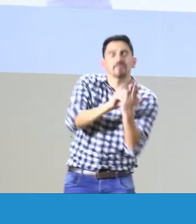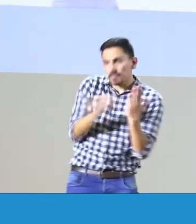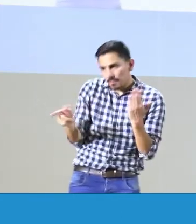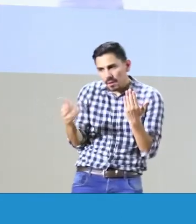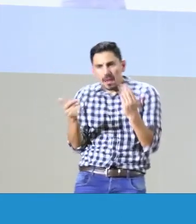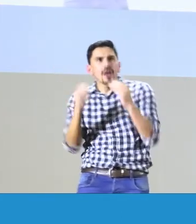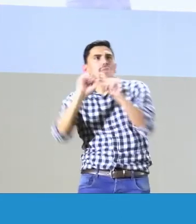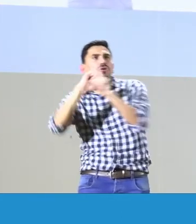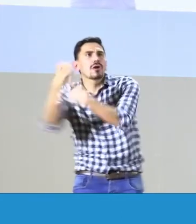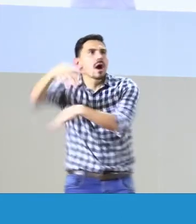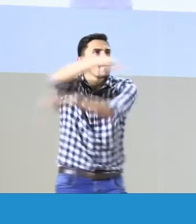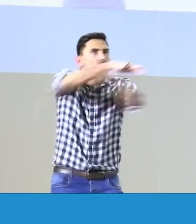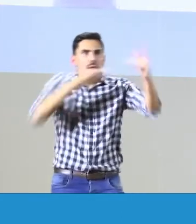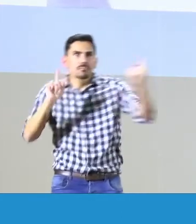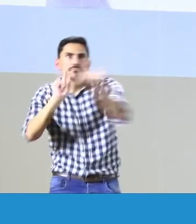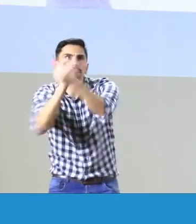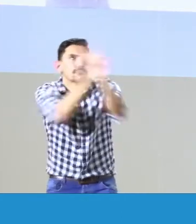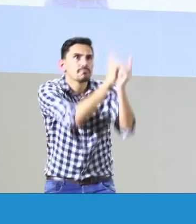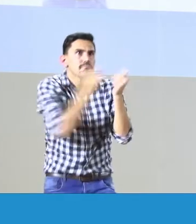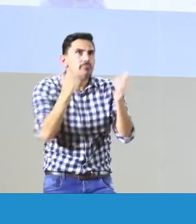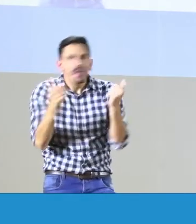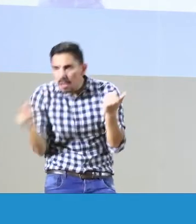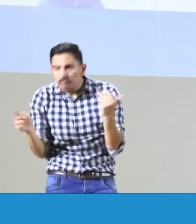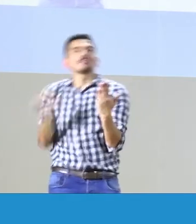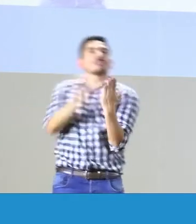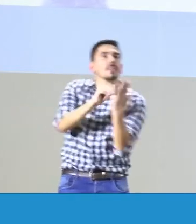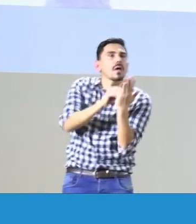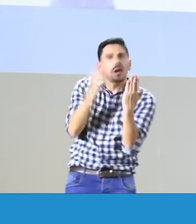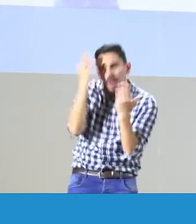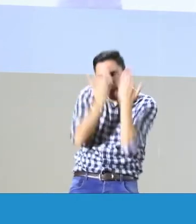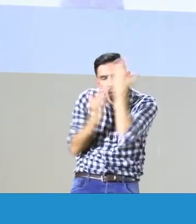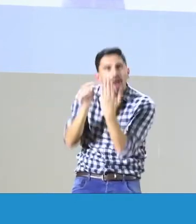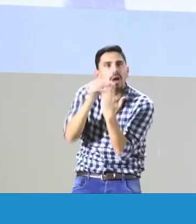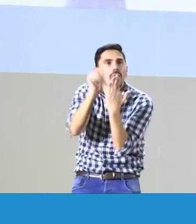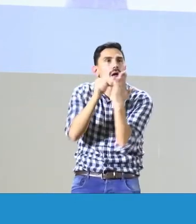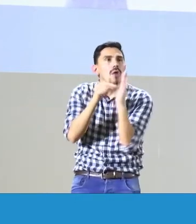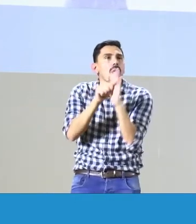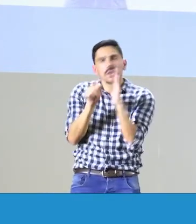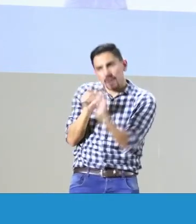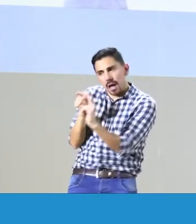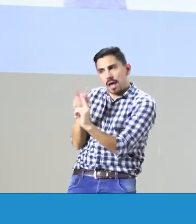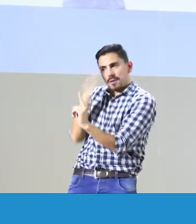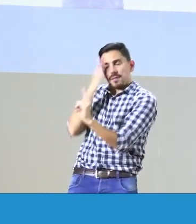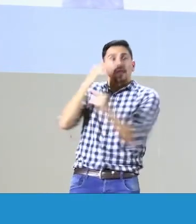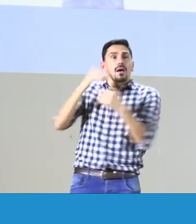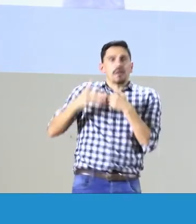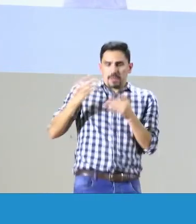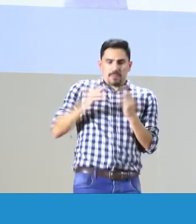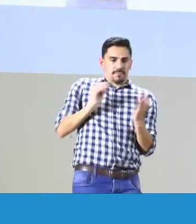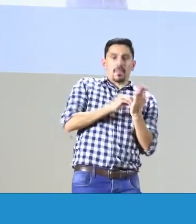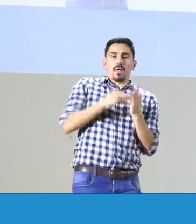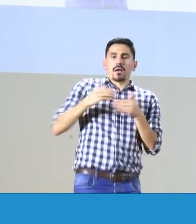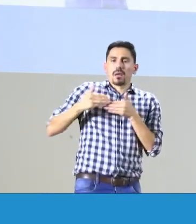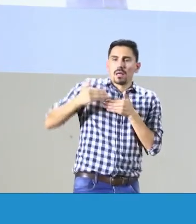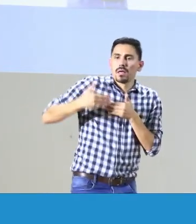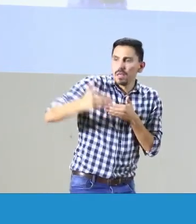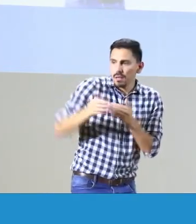infancia, cuál es su proceso académico, cómo es su relacionamiento social con sus pares,